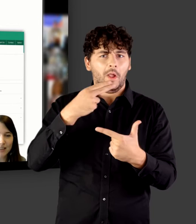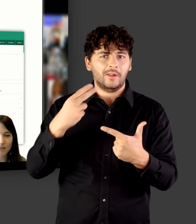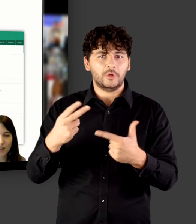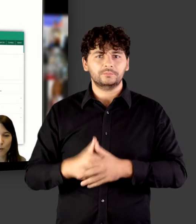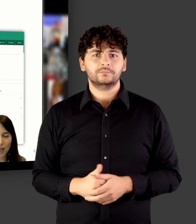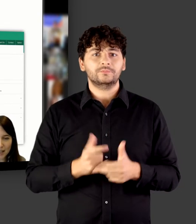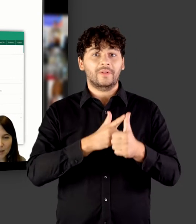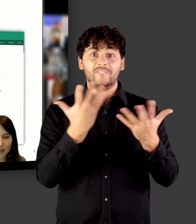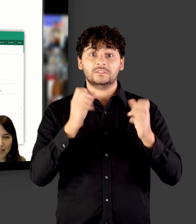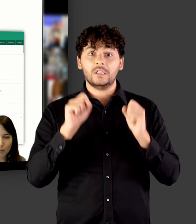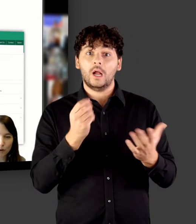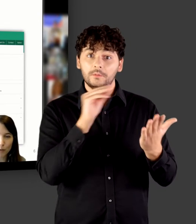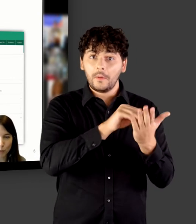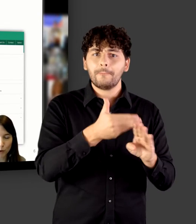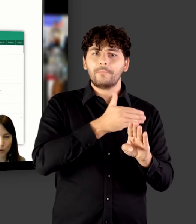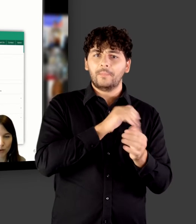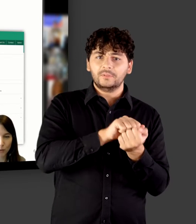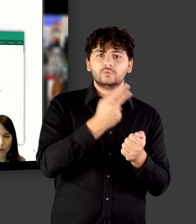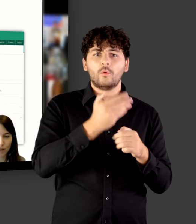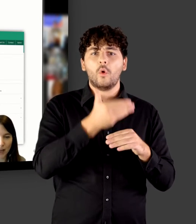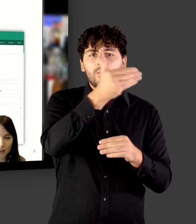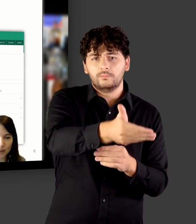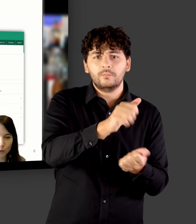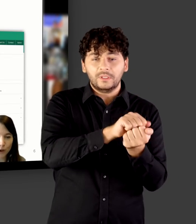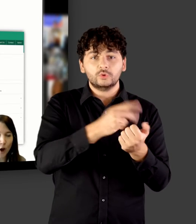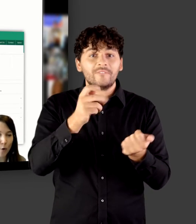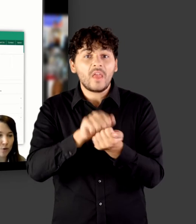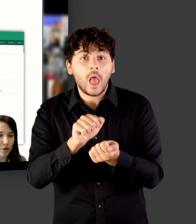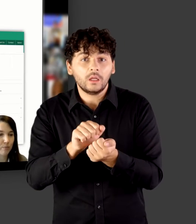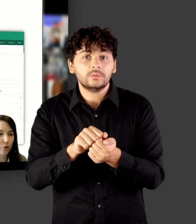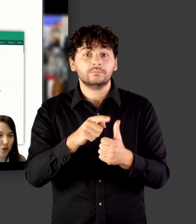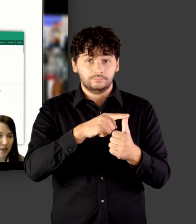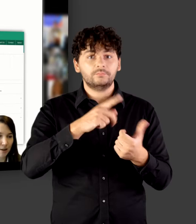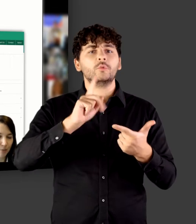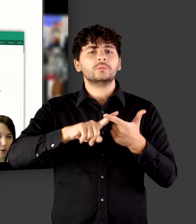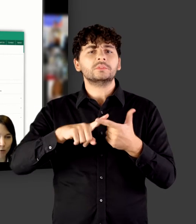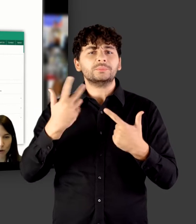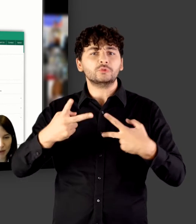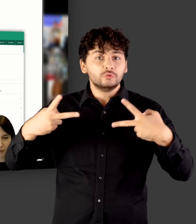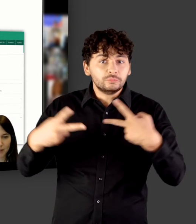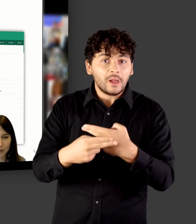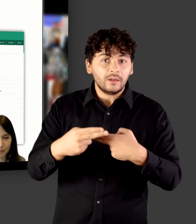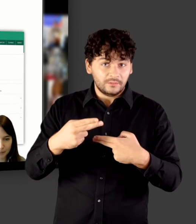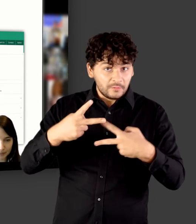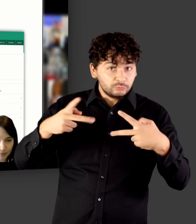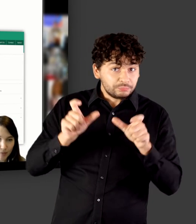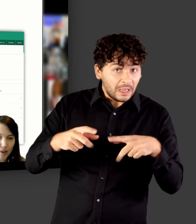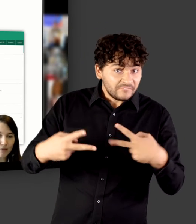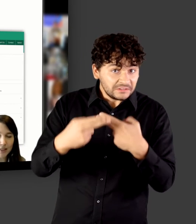Version kann ich ablegen, Preprint, Postprint oder Verlagsversion und bestehen Embargo oder Sperrfristen. Wie gesagt,